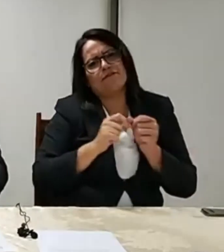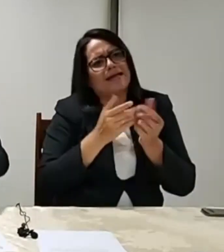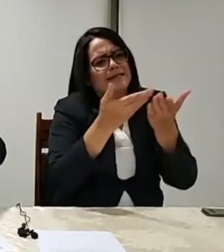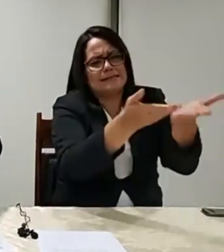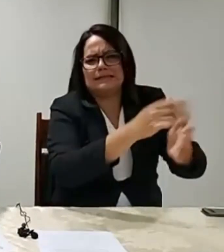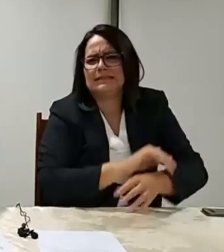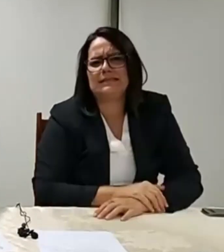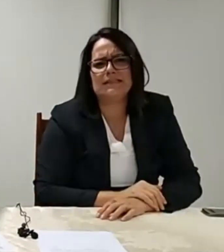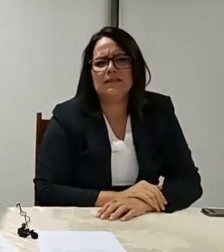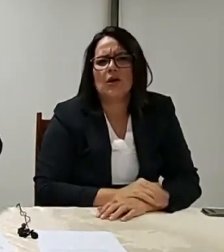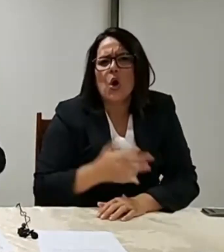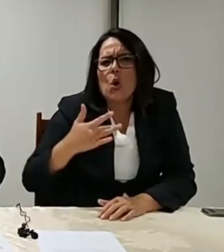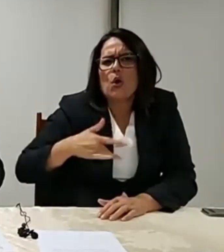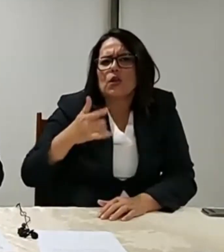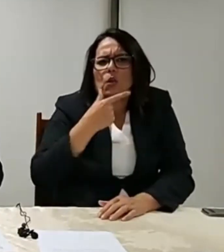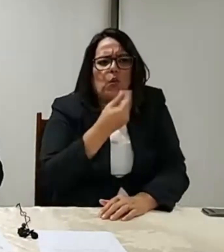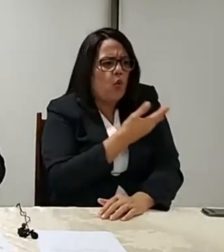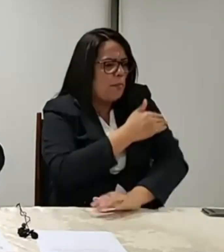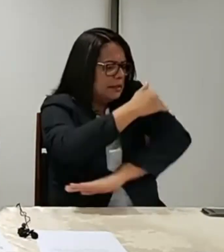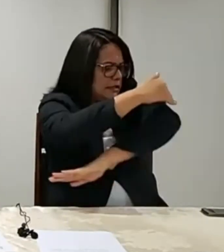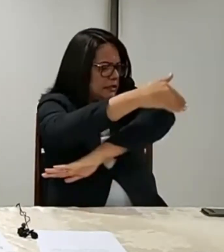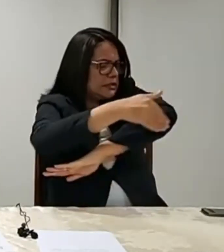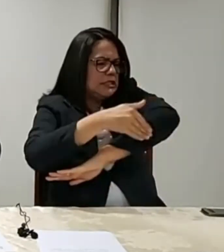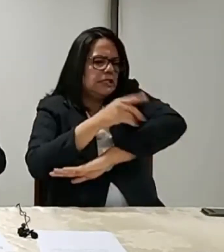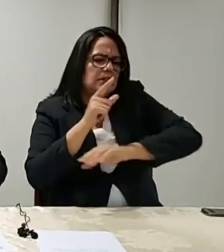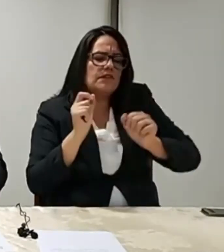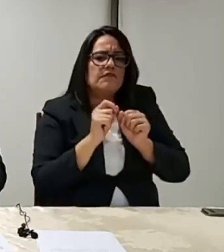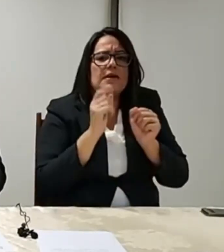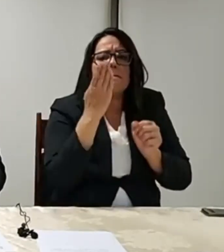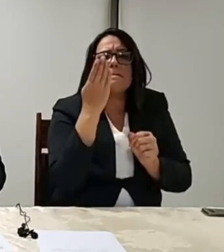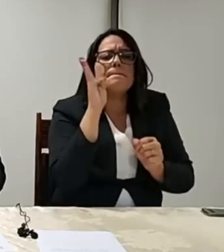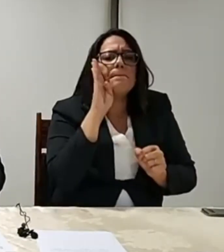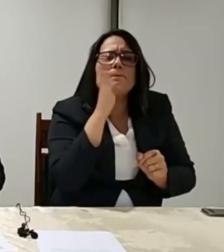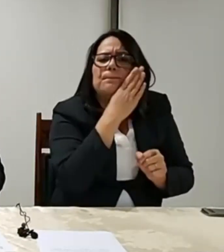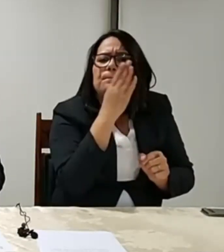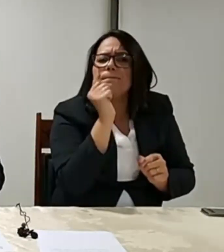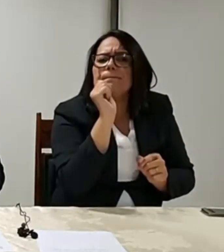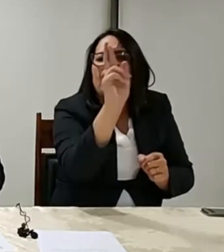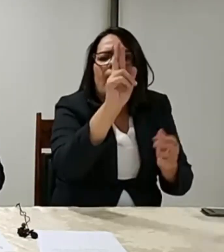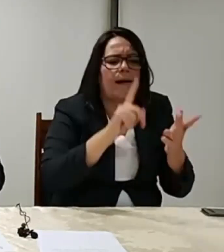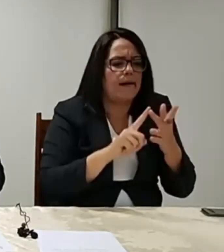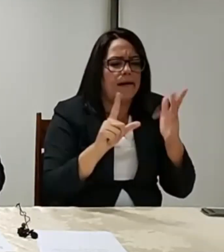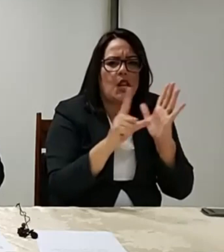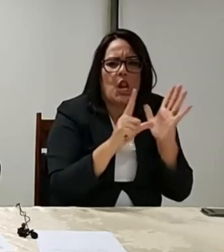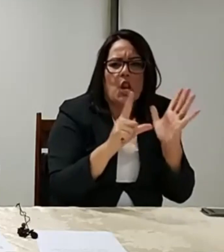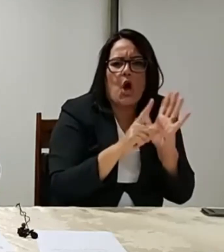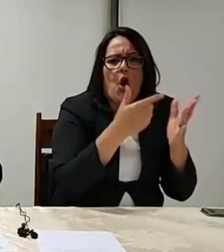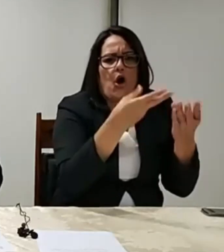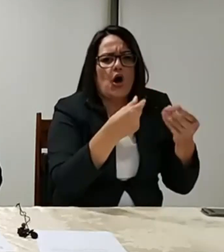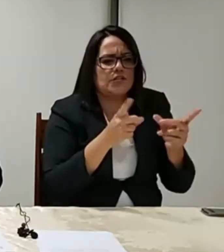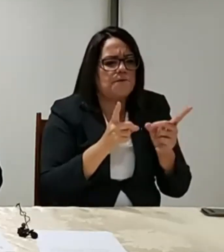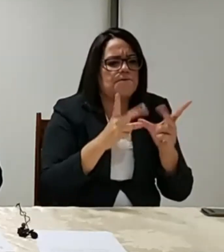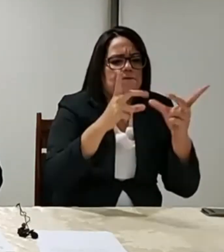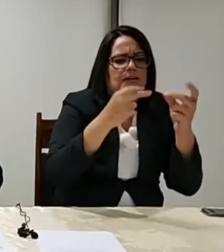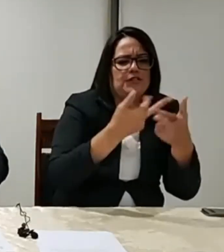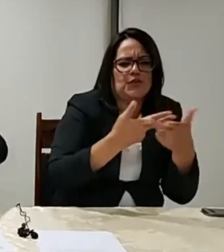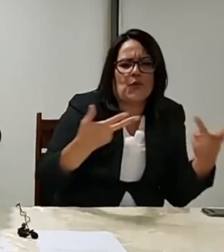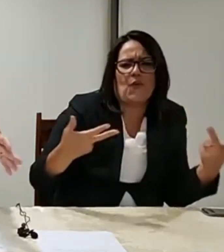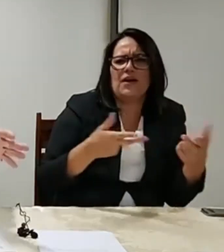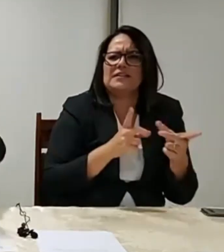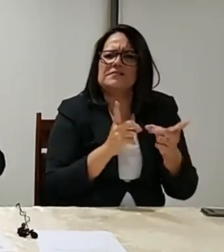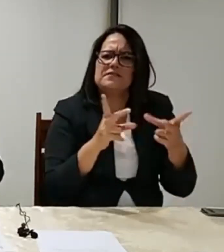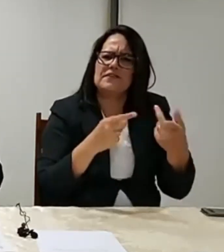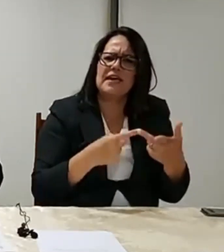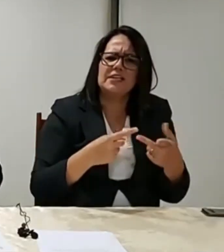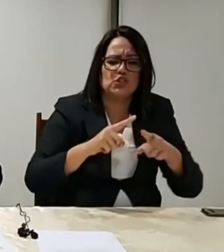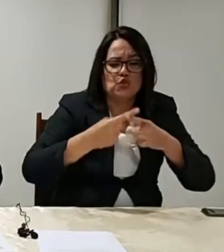O coitado da esquina, que tem um boteco ali, uma lojinha de secos e molhados. O cara que